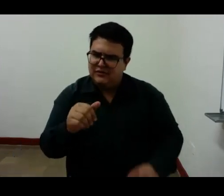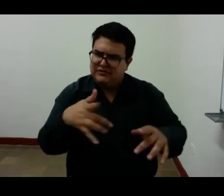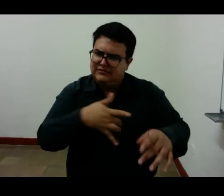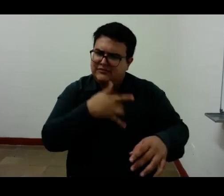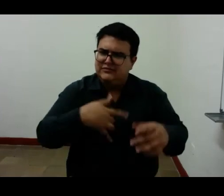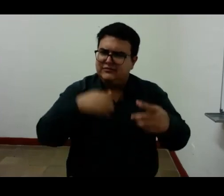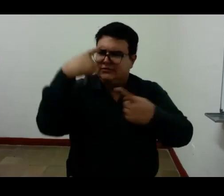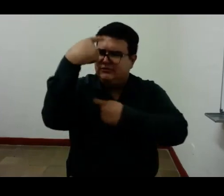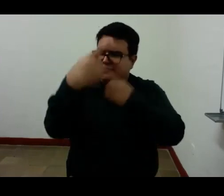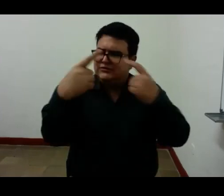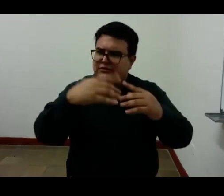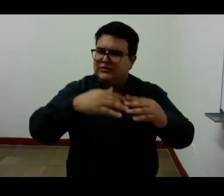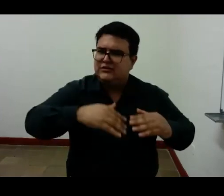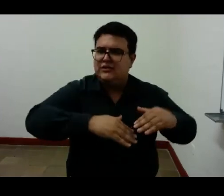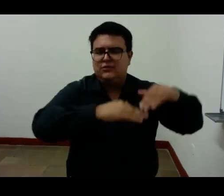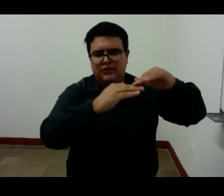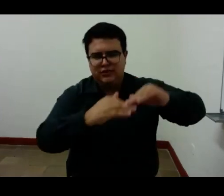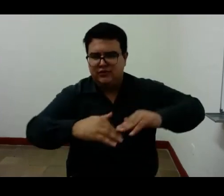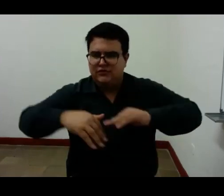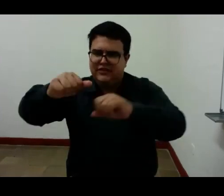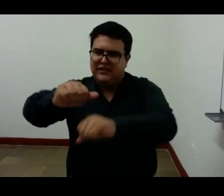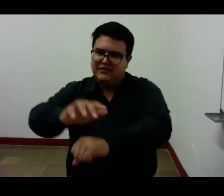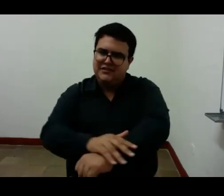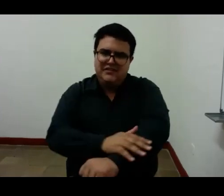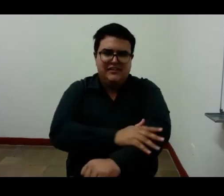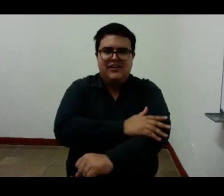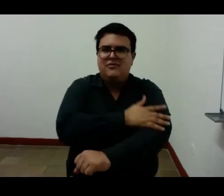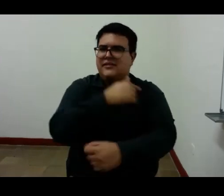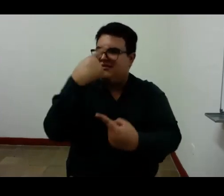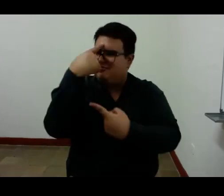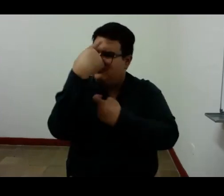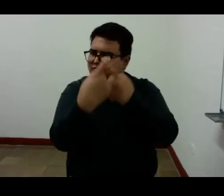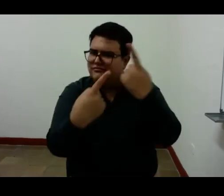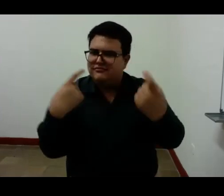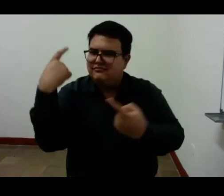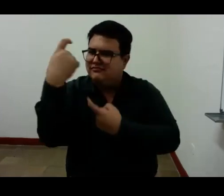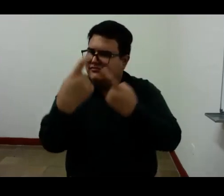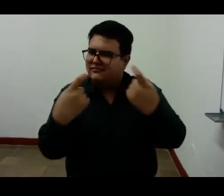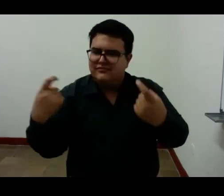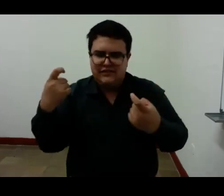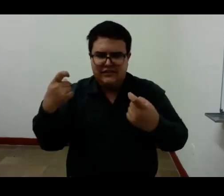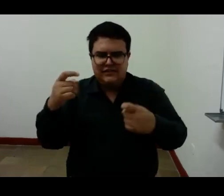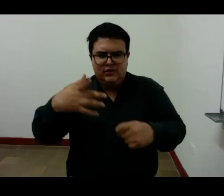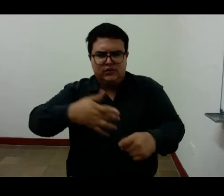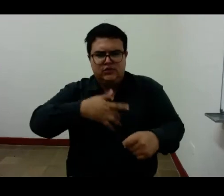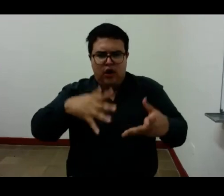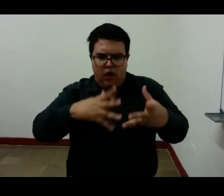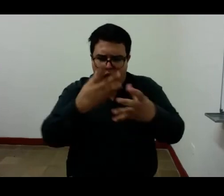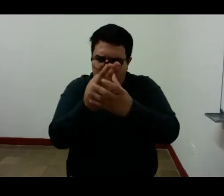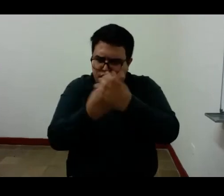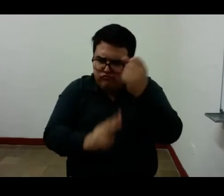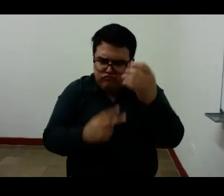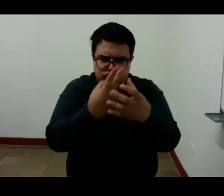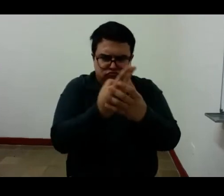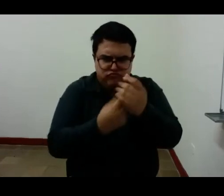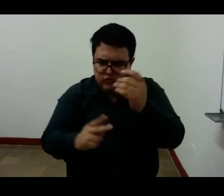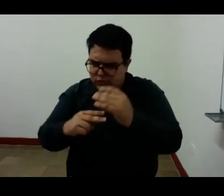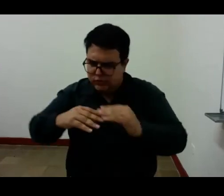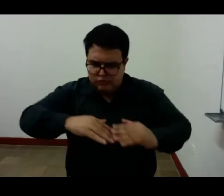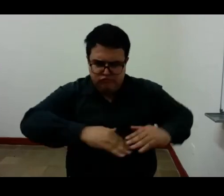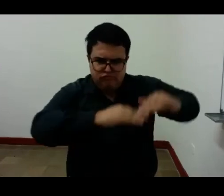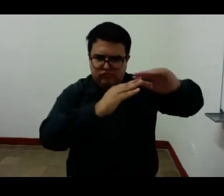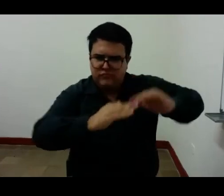multitud que lo habita la invención de un yo postizo que sustituye al yo